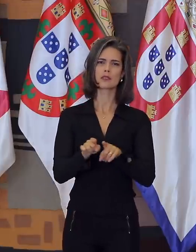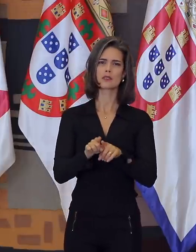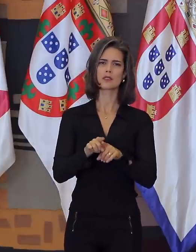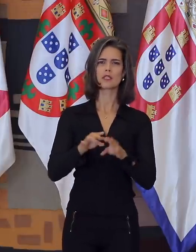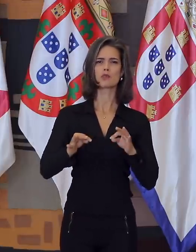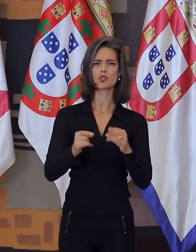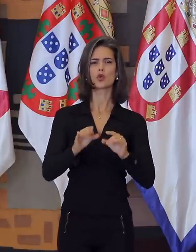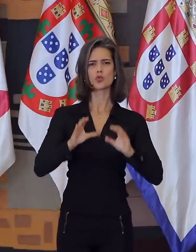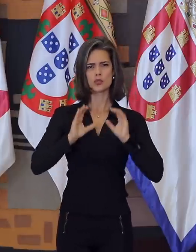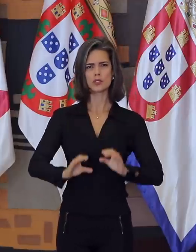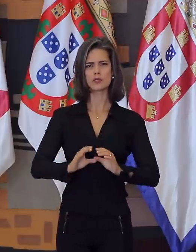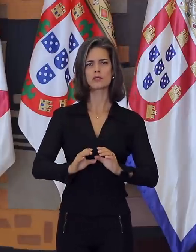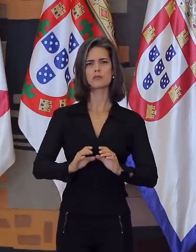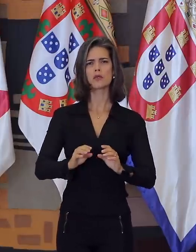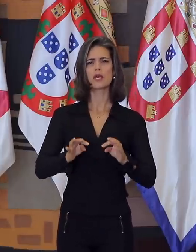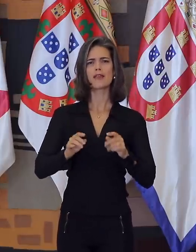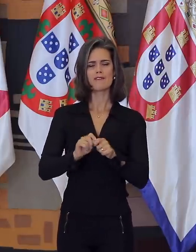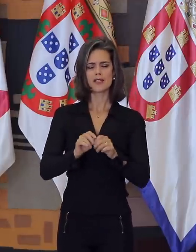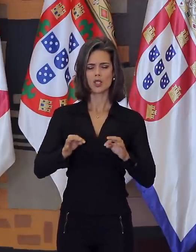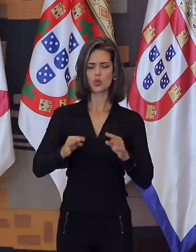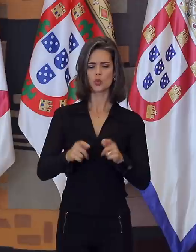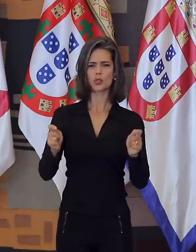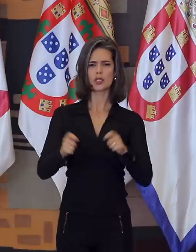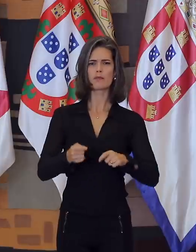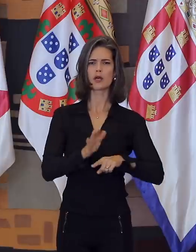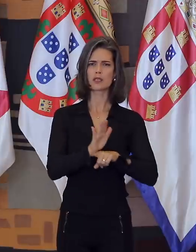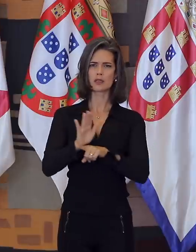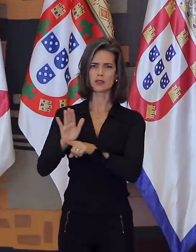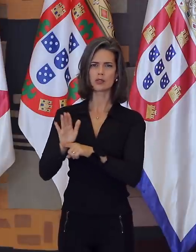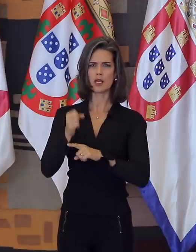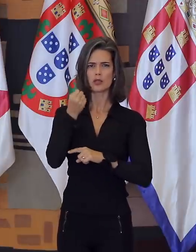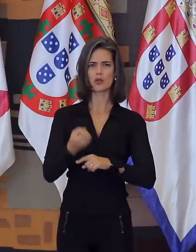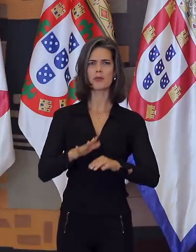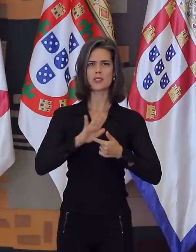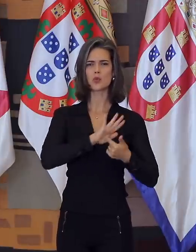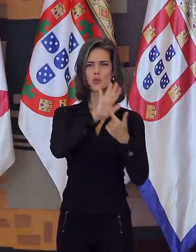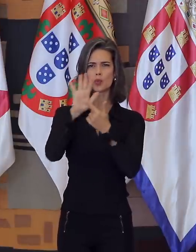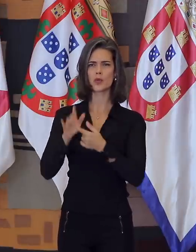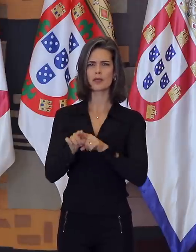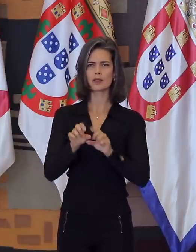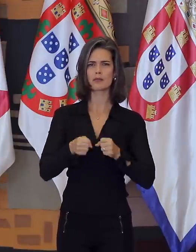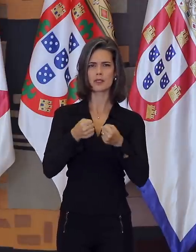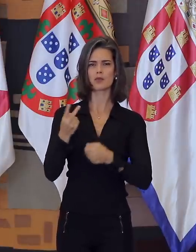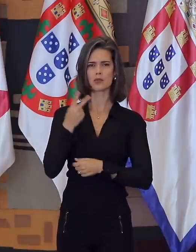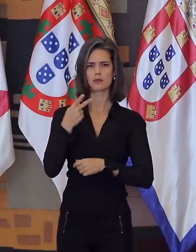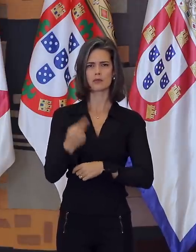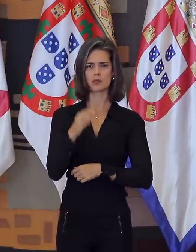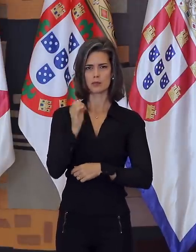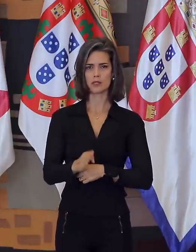cidadãos para fazer o que for necessário ao aumento de nossa projeção internacional e à defesa de nossos valores.